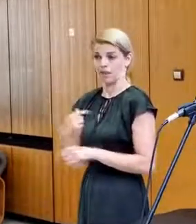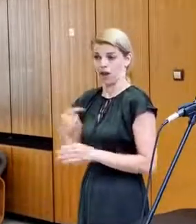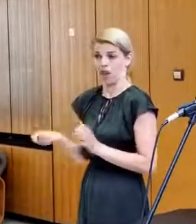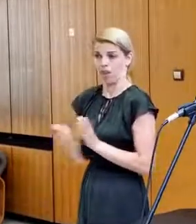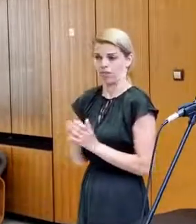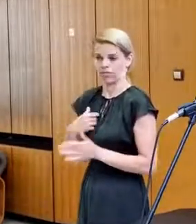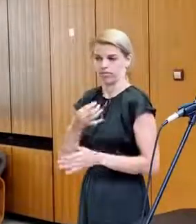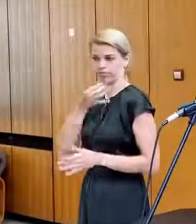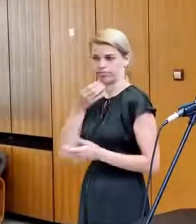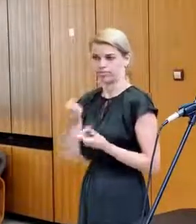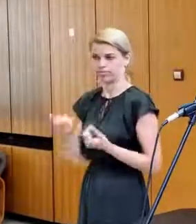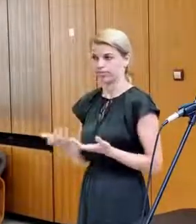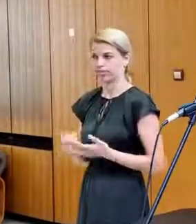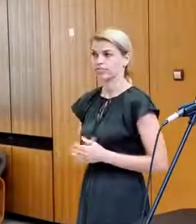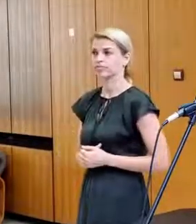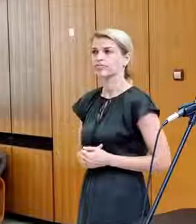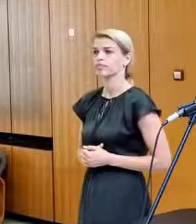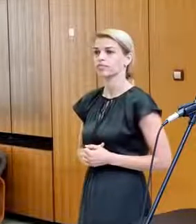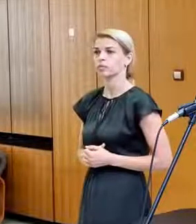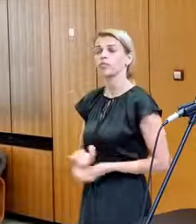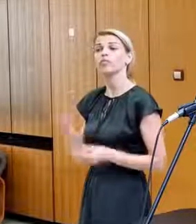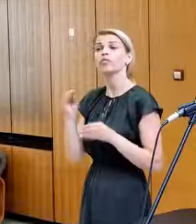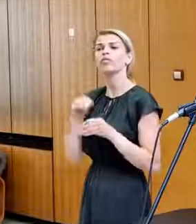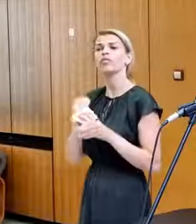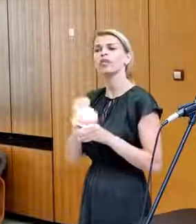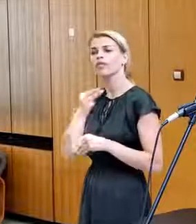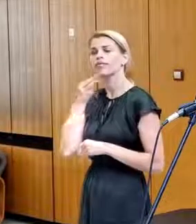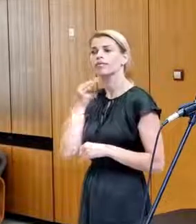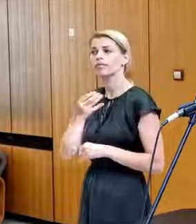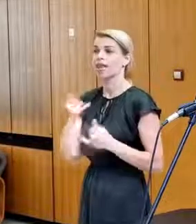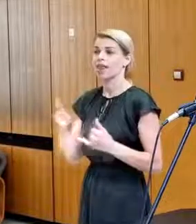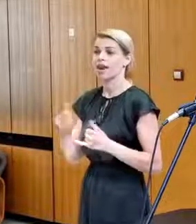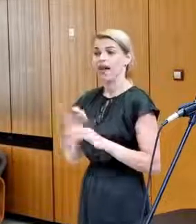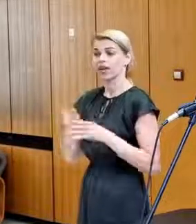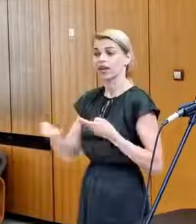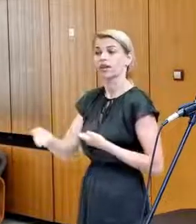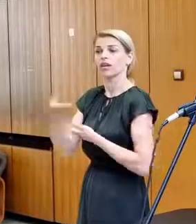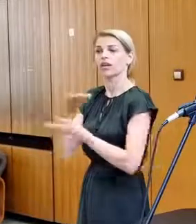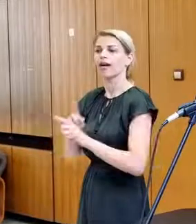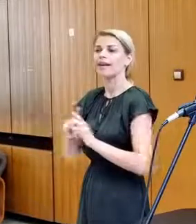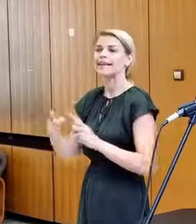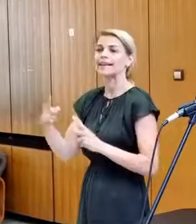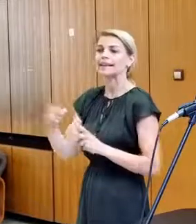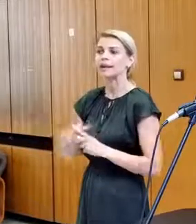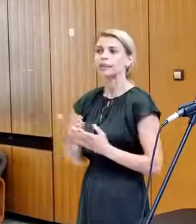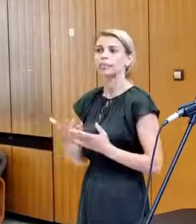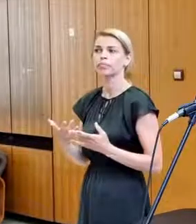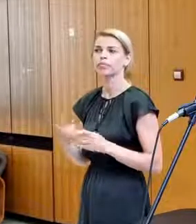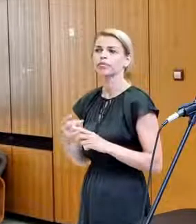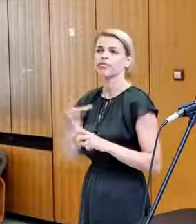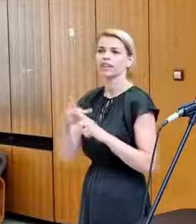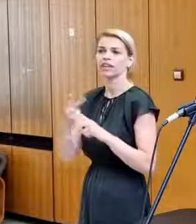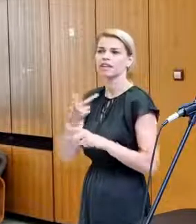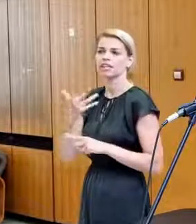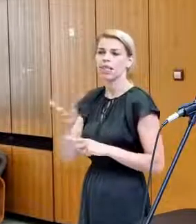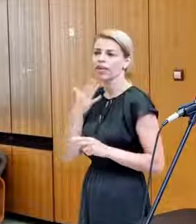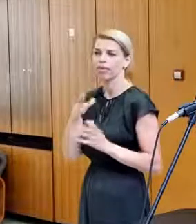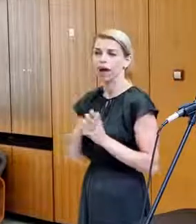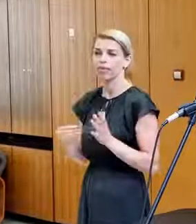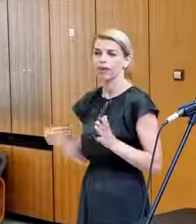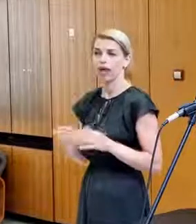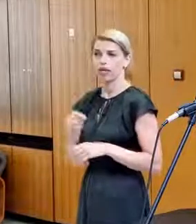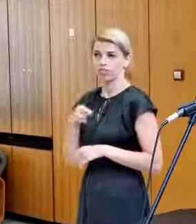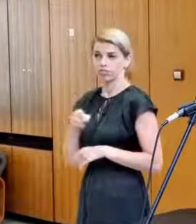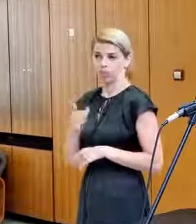všetkým v 16-kám, ono nie je reálne, že by sme to zamenili v súčasnosti, povedzme, za nejaký iný typ, za tie F-35-ky, akože nie je to